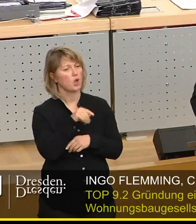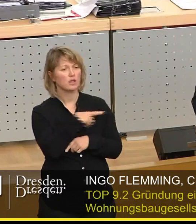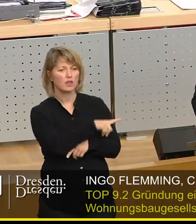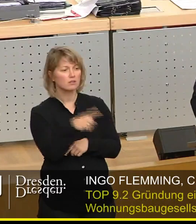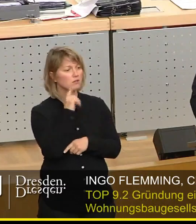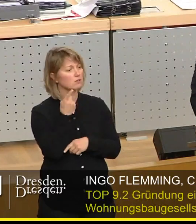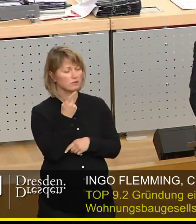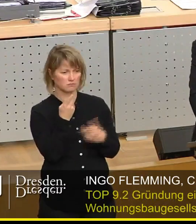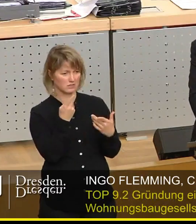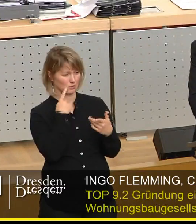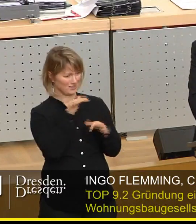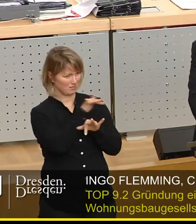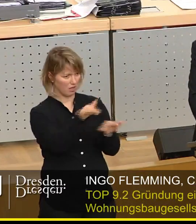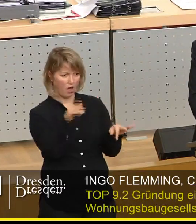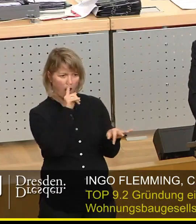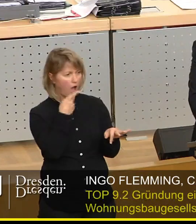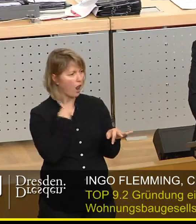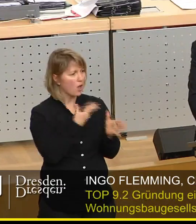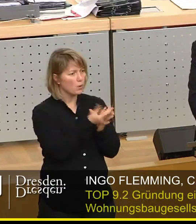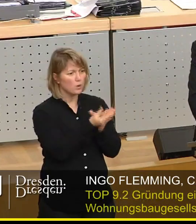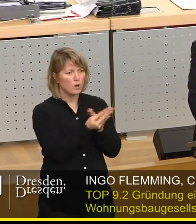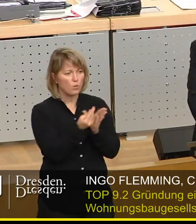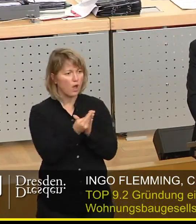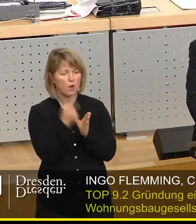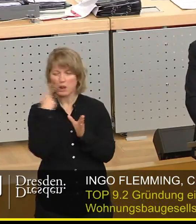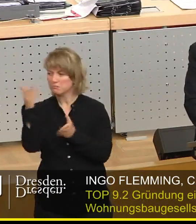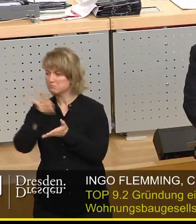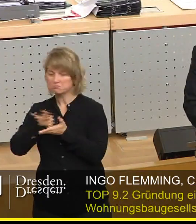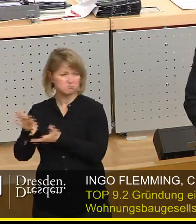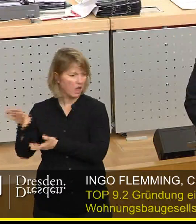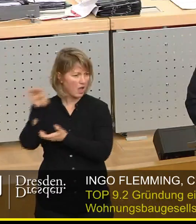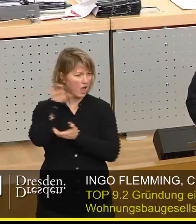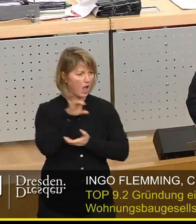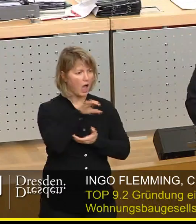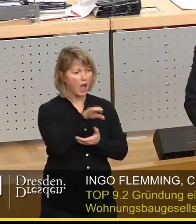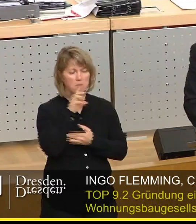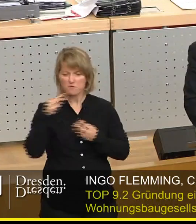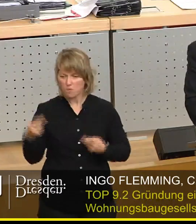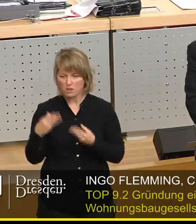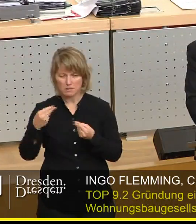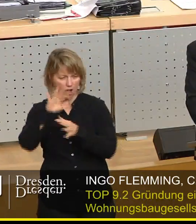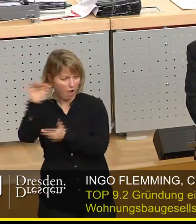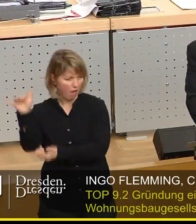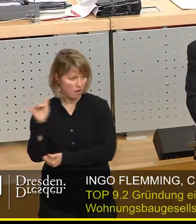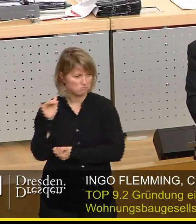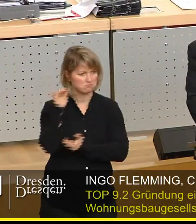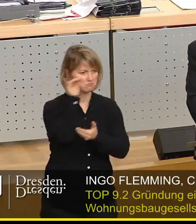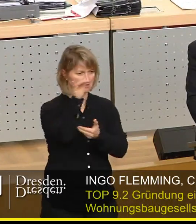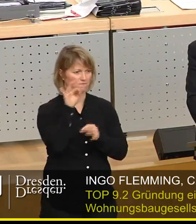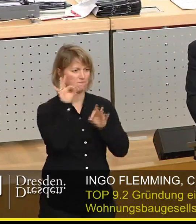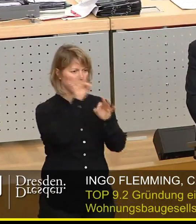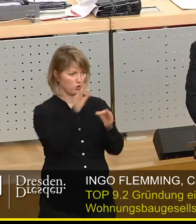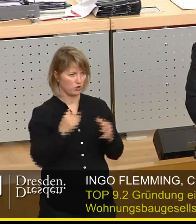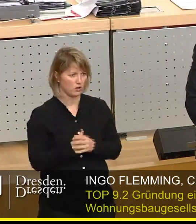Ressourcen ein, die verfügbar sind, Millionen an Barmitteln. Alle Fördermitteln sollen in dieser neuen Wohnungsbaugesellschaft